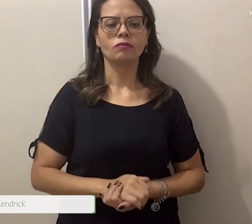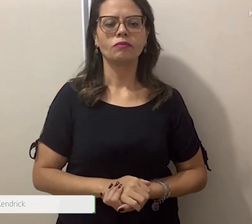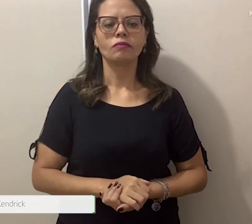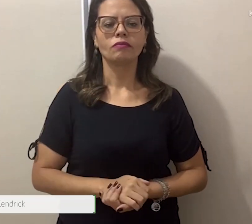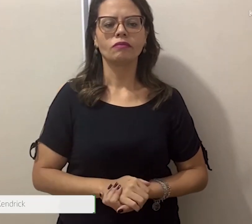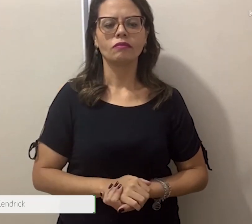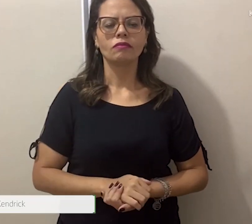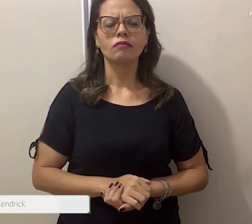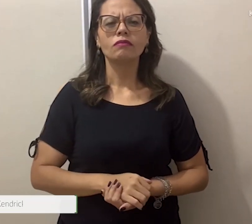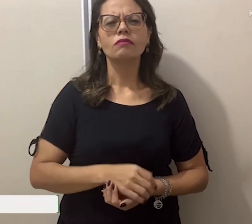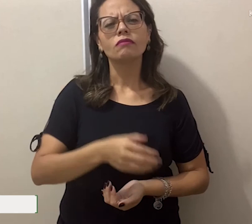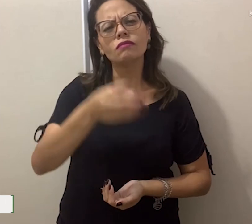Número 1.